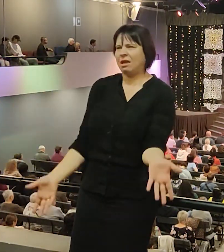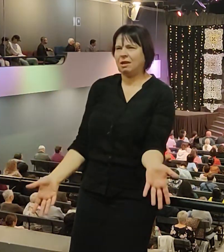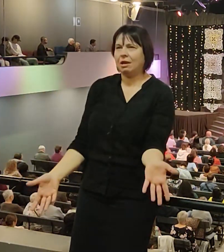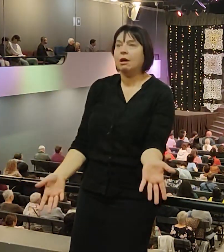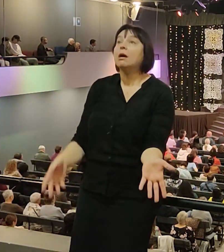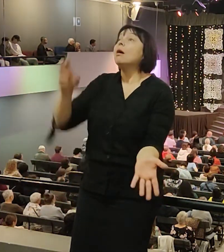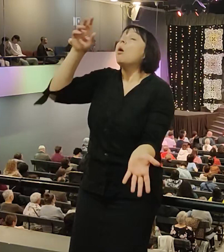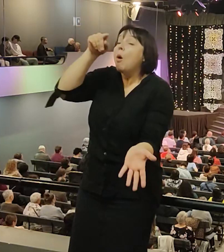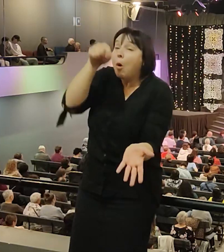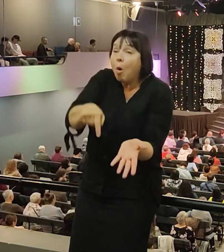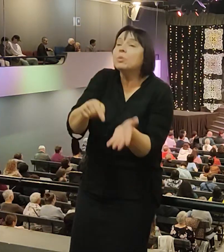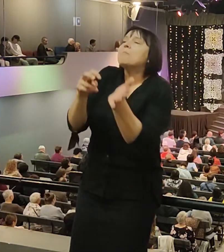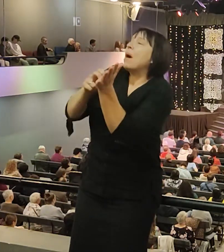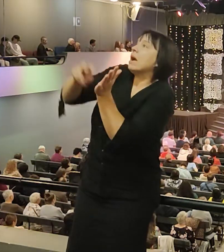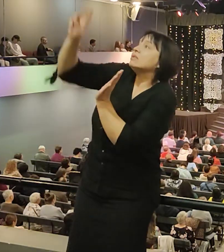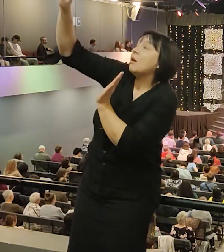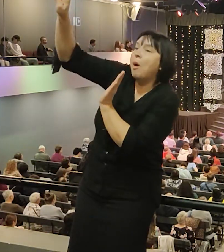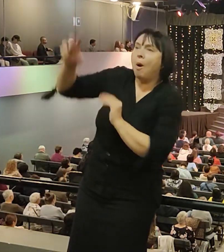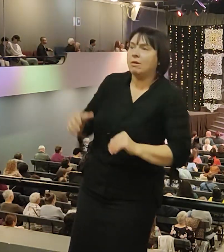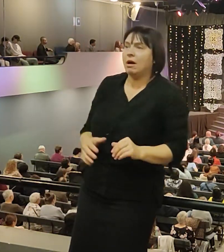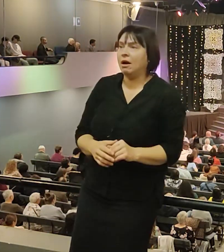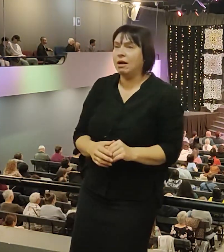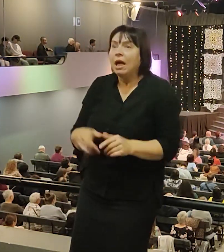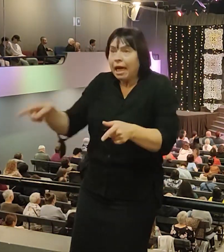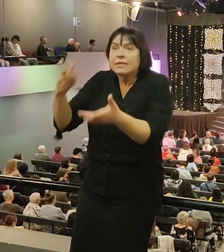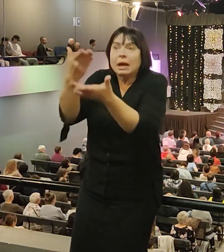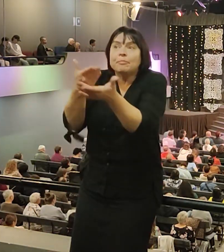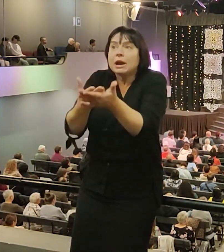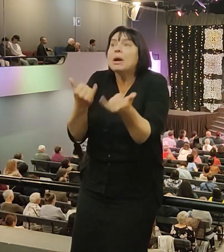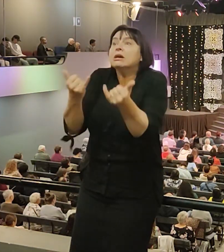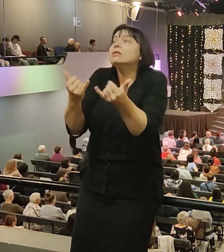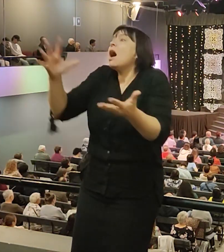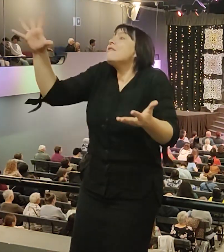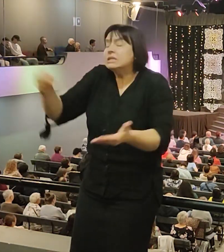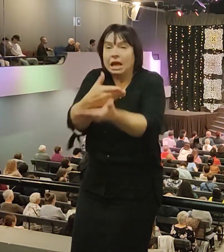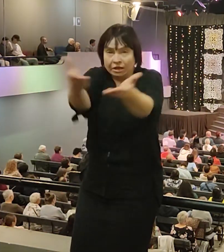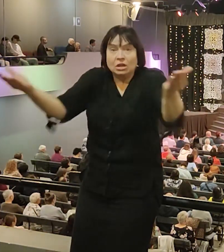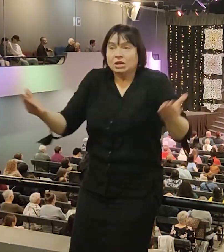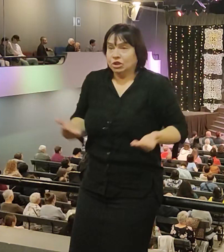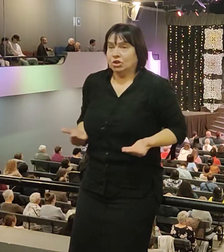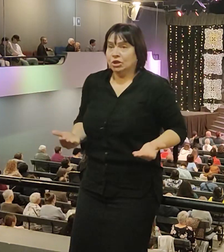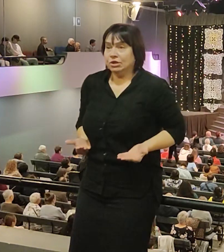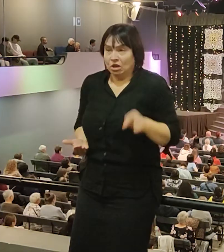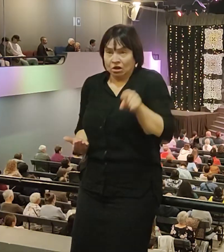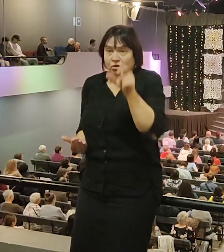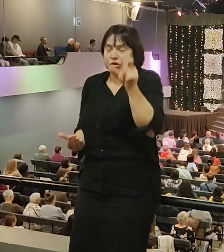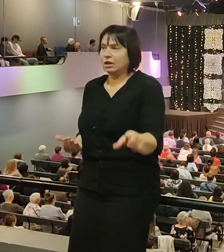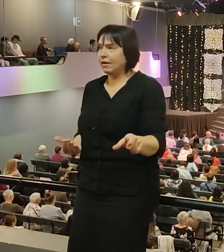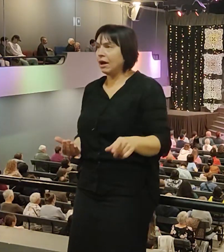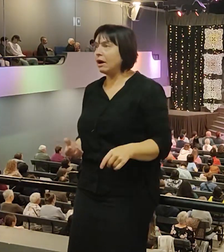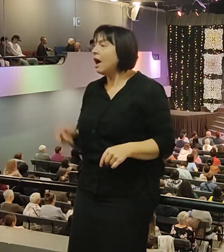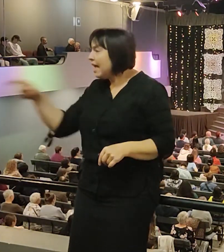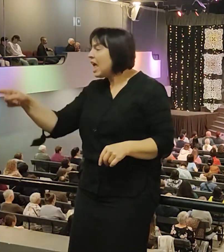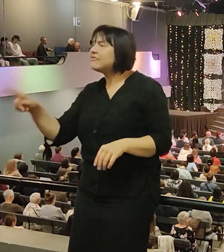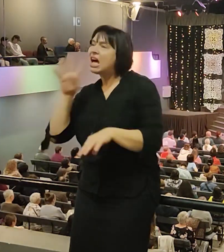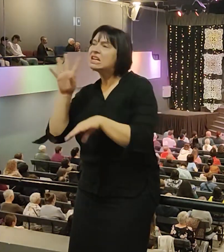Бога. Для меня он был большим примером всю мою жизнь. Этот человек, когда жена его, я сейчас